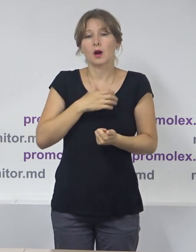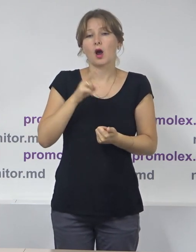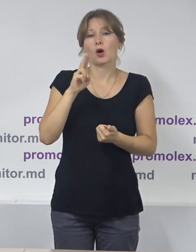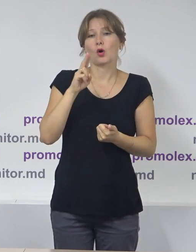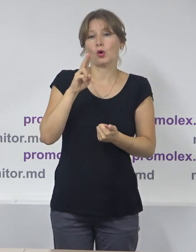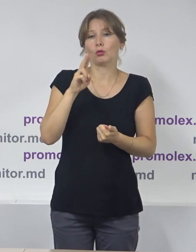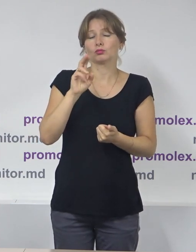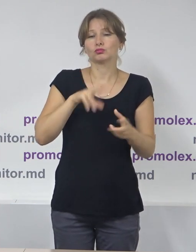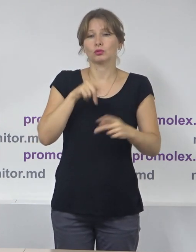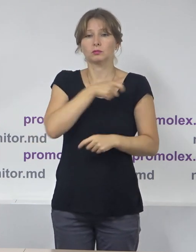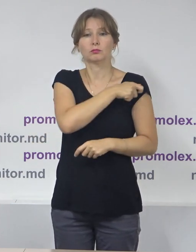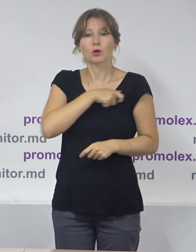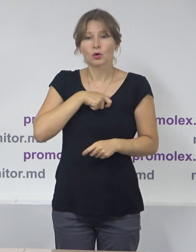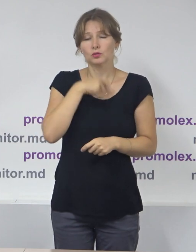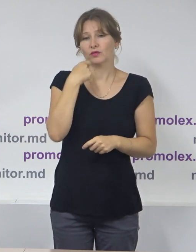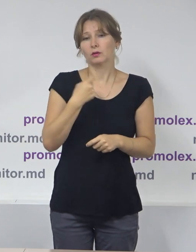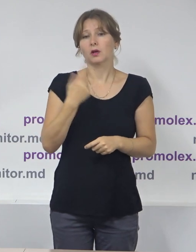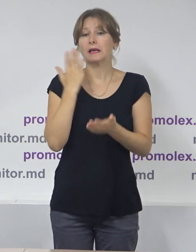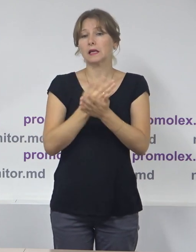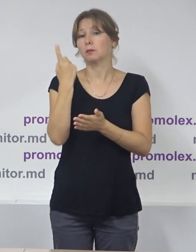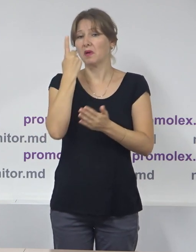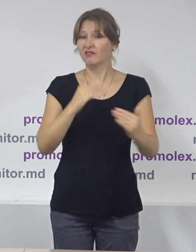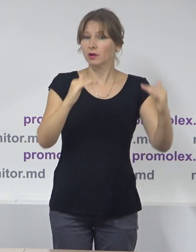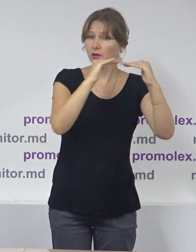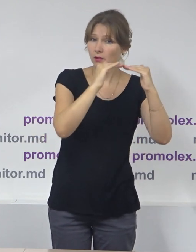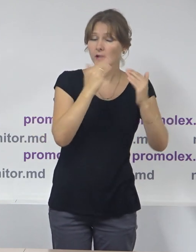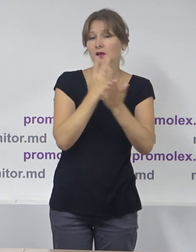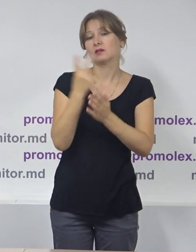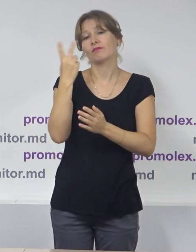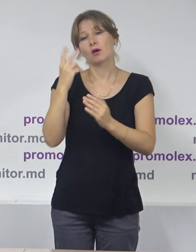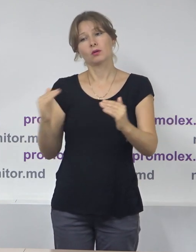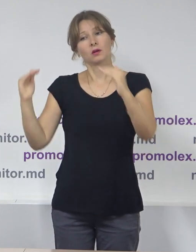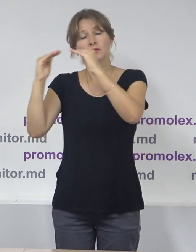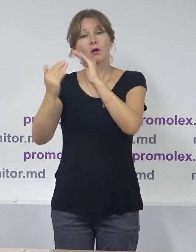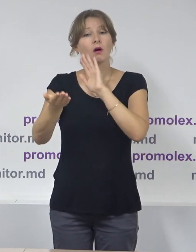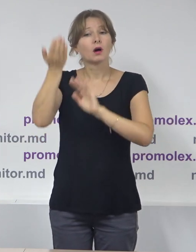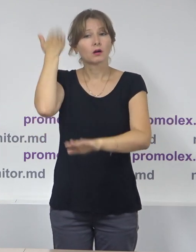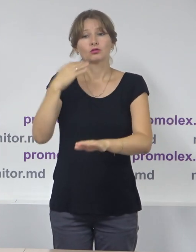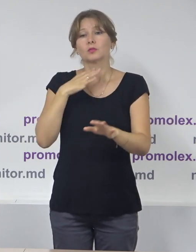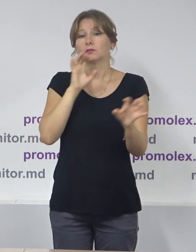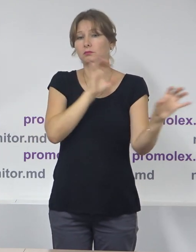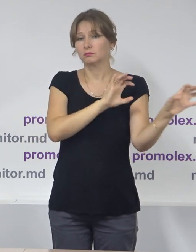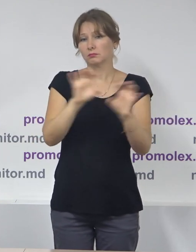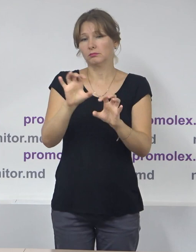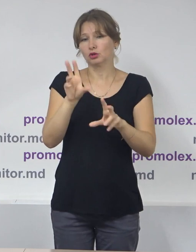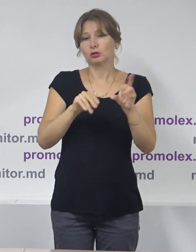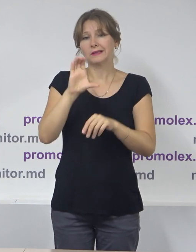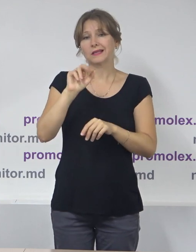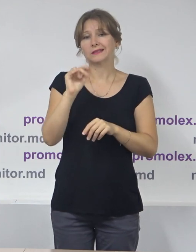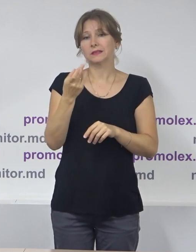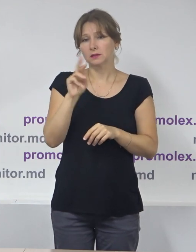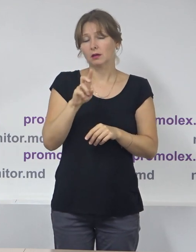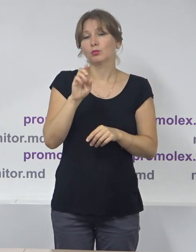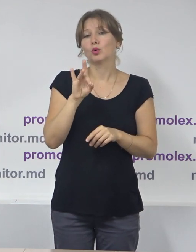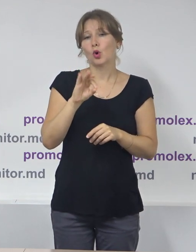fiecare localitate, fie din nivelul 1 sau din nivelul 2. Anterior, aceste date erau fornizate de către Statistica, de către Birolul